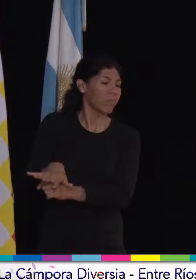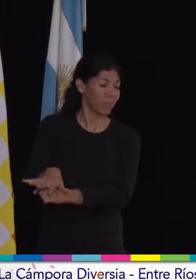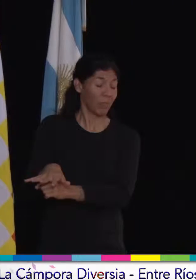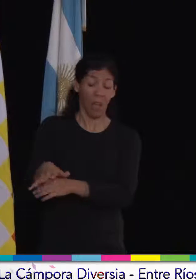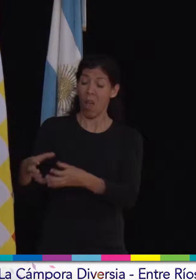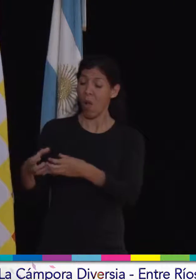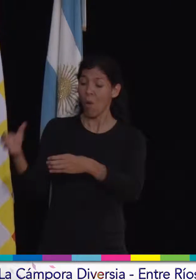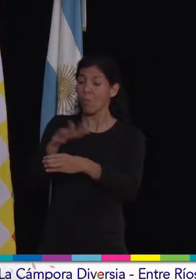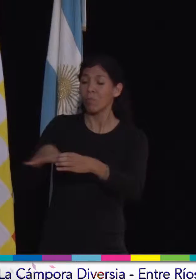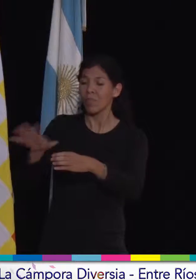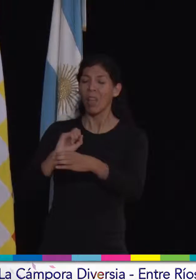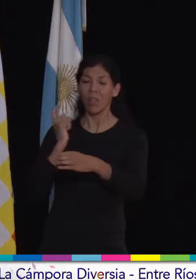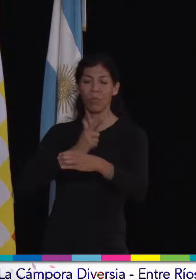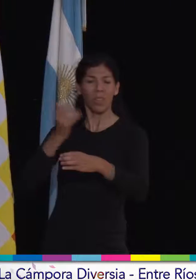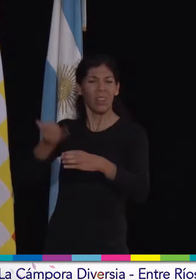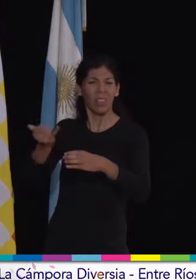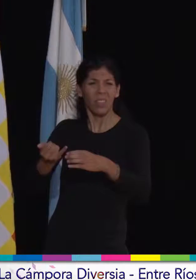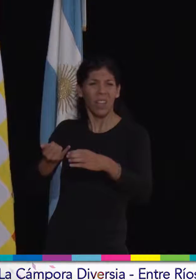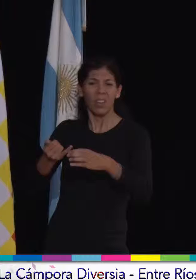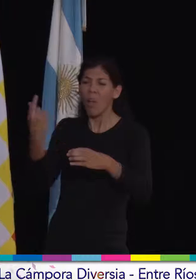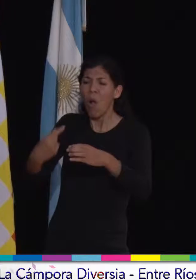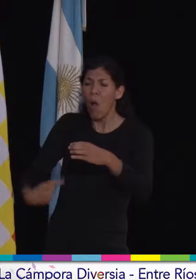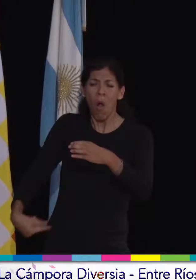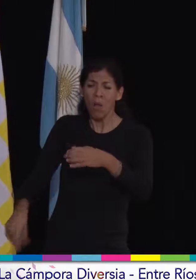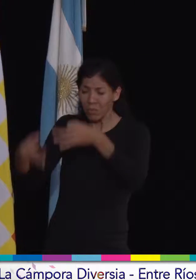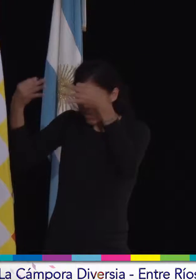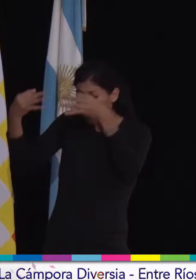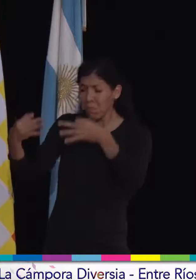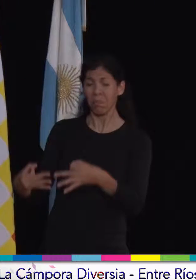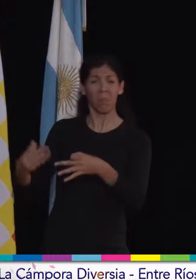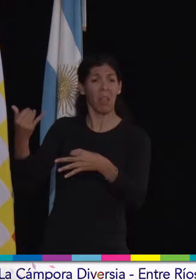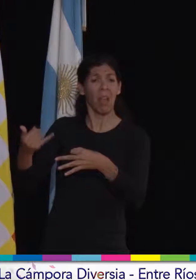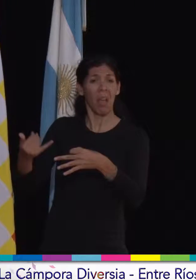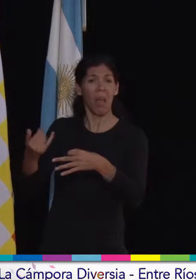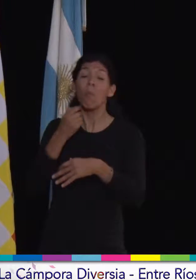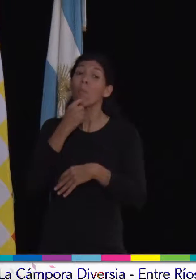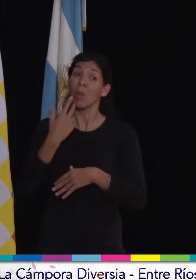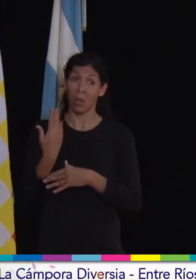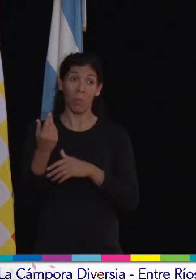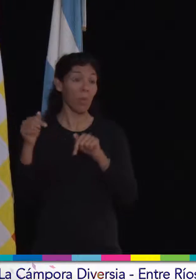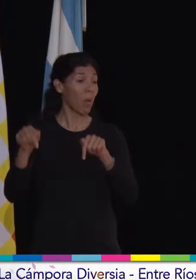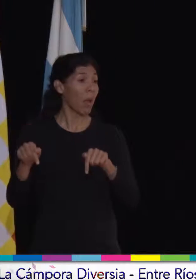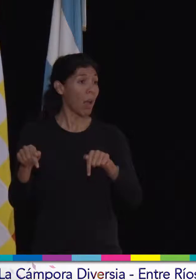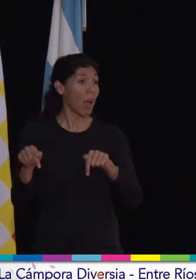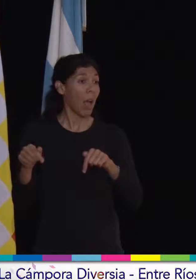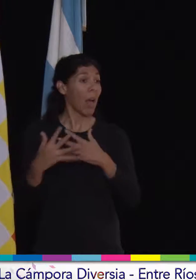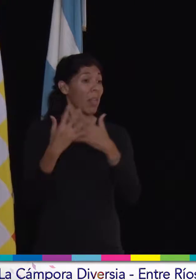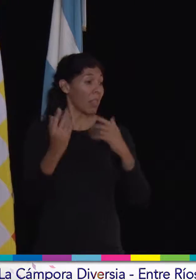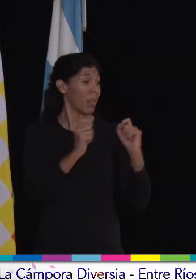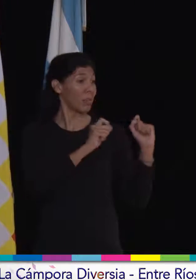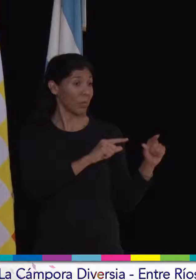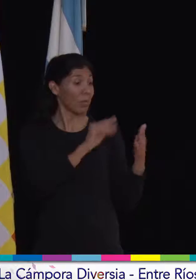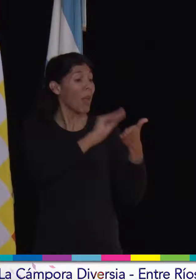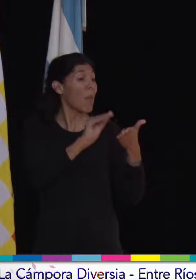esta comunidad, ¿sí? Un montón de cualidades positivas. Por ejemplo, yo hoy tengo el placer de celebrar mi día, soy empleada